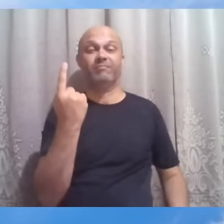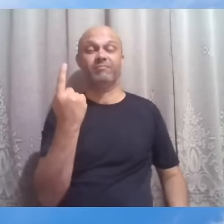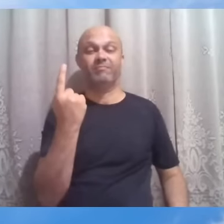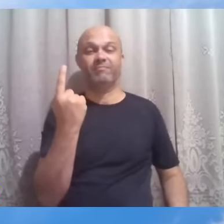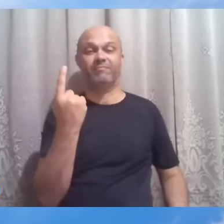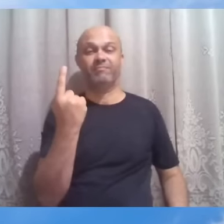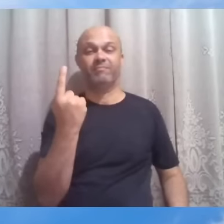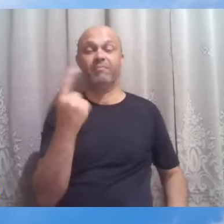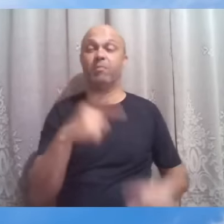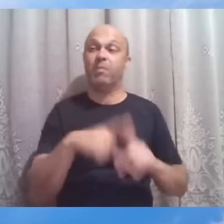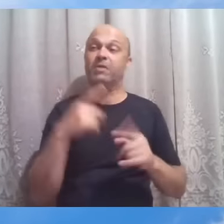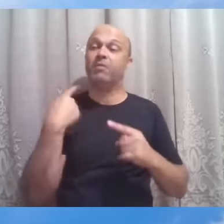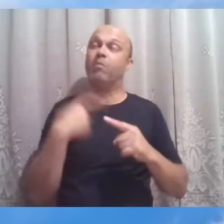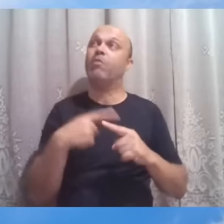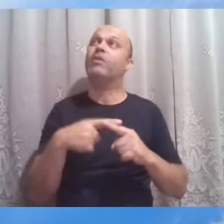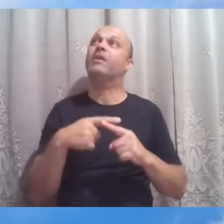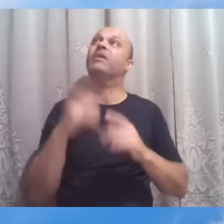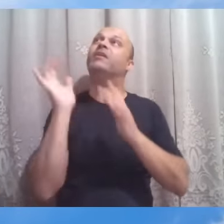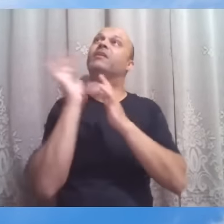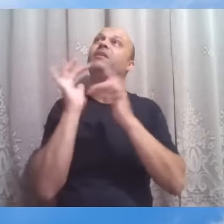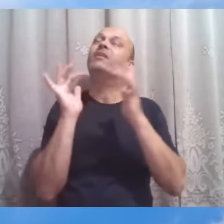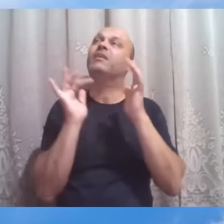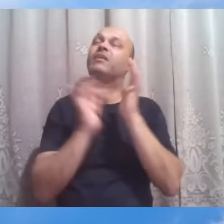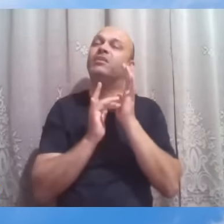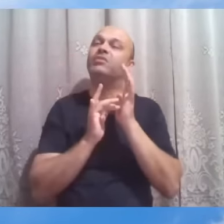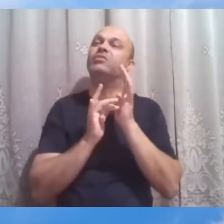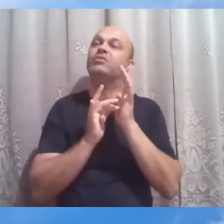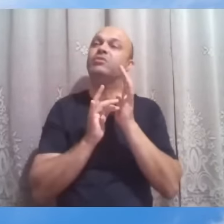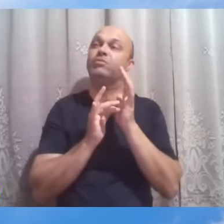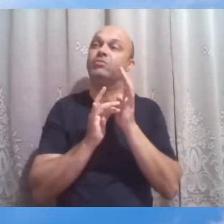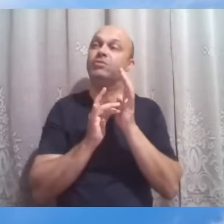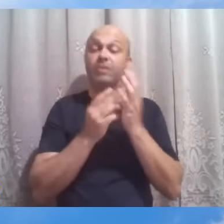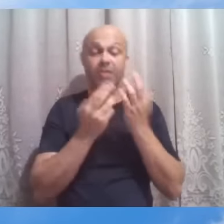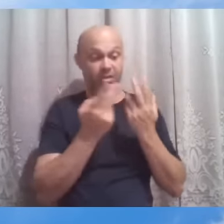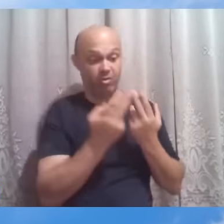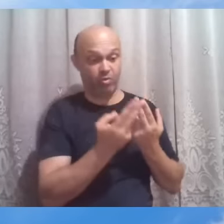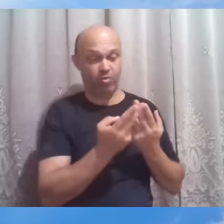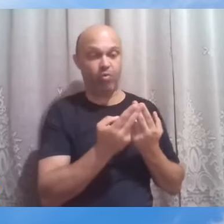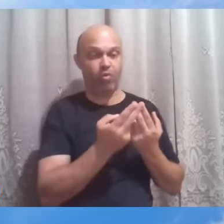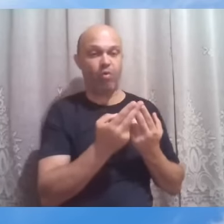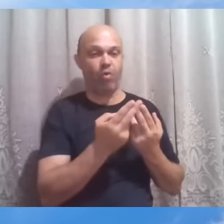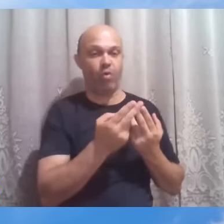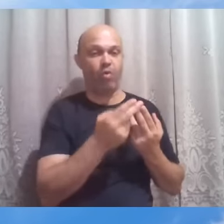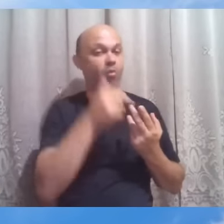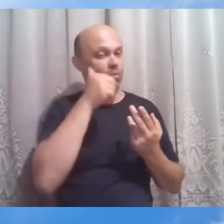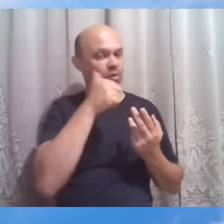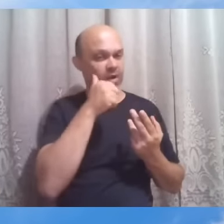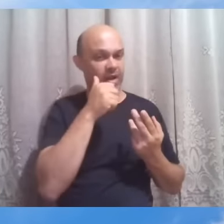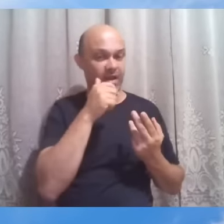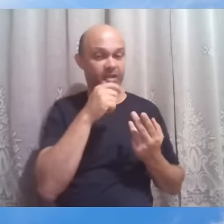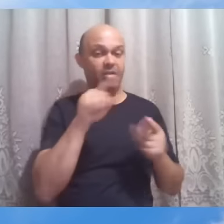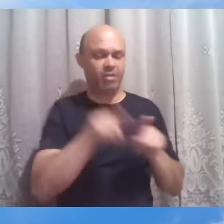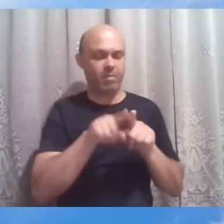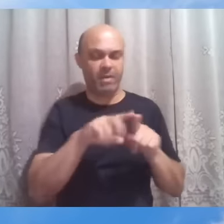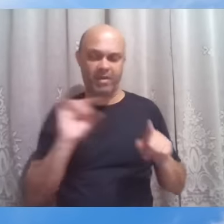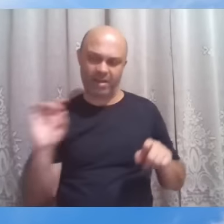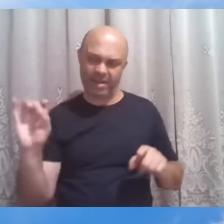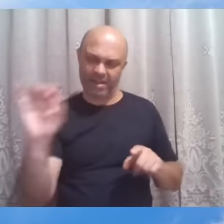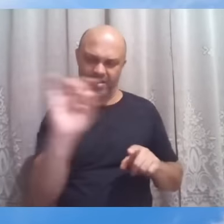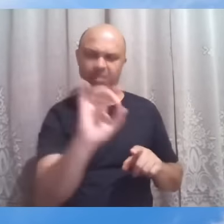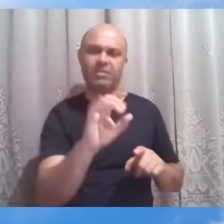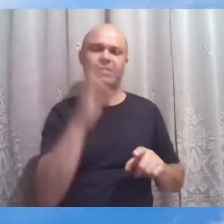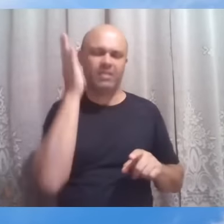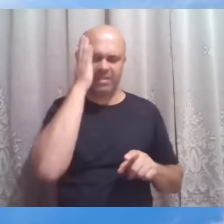Mas é porque o Cristo, ali no caso dessa mulher e no caso de cada um de nós, sabe do valor de